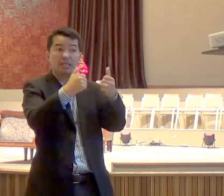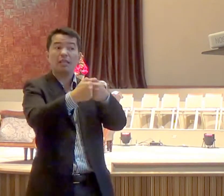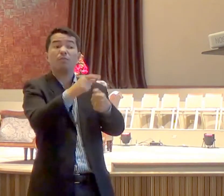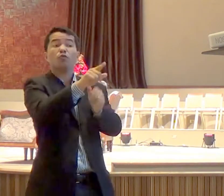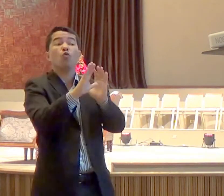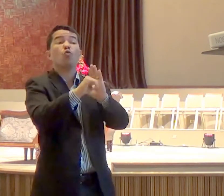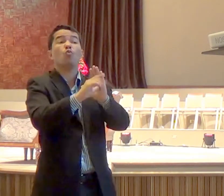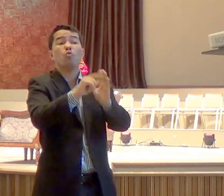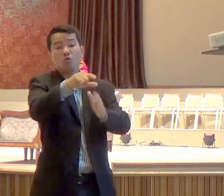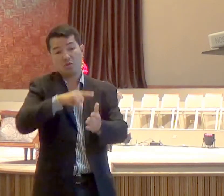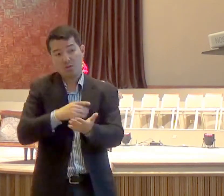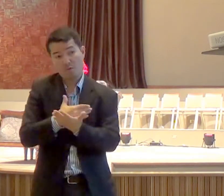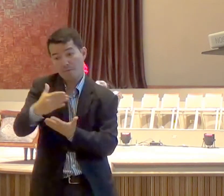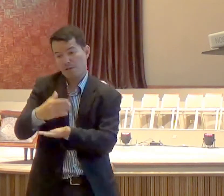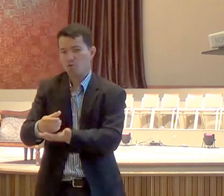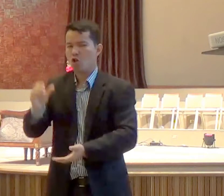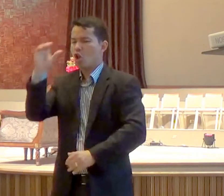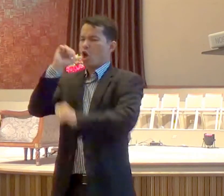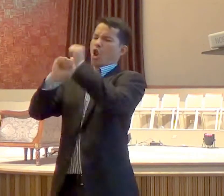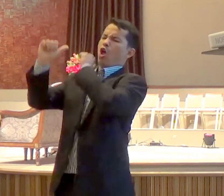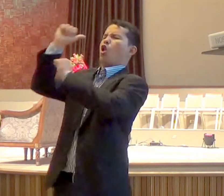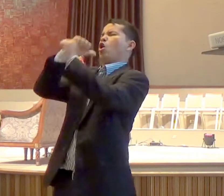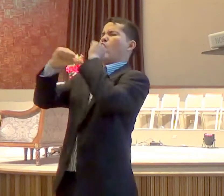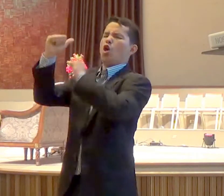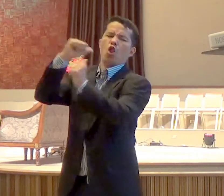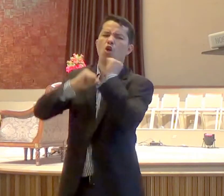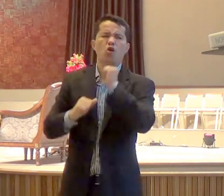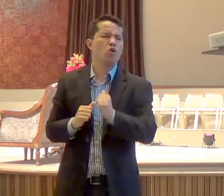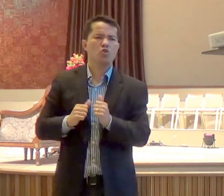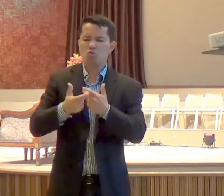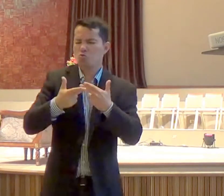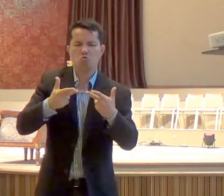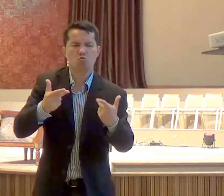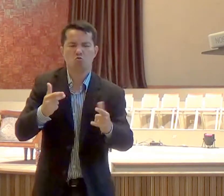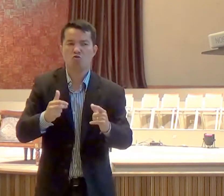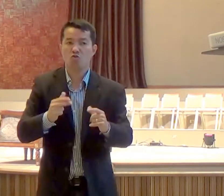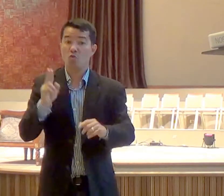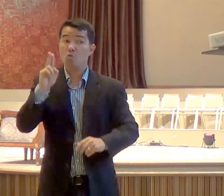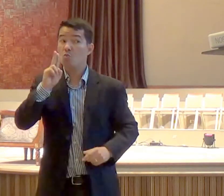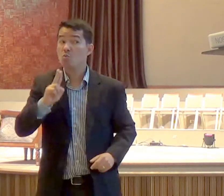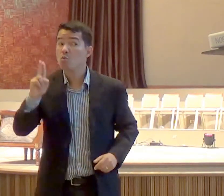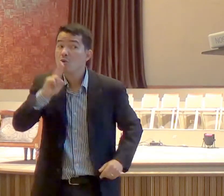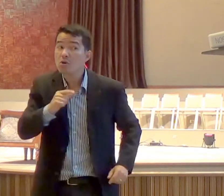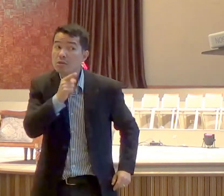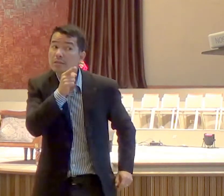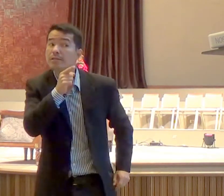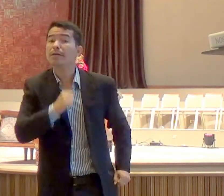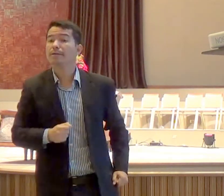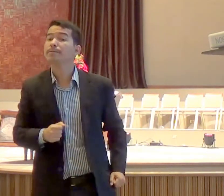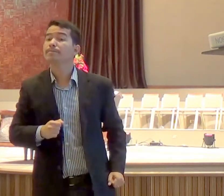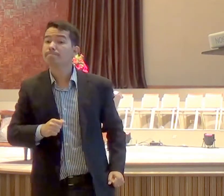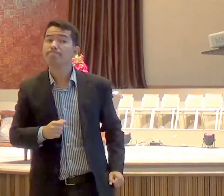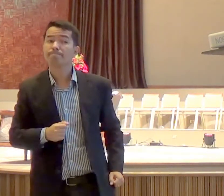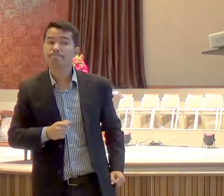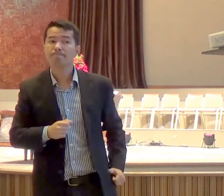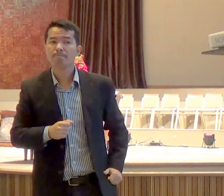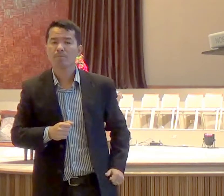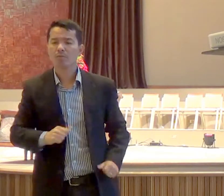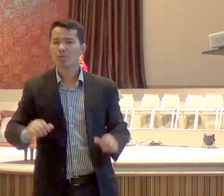mulheres, e as tuas concubinas, bebestes vinho, neles, preste atenção, no acontecer, o que acontece aqui,